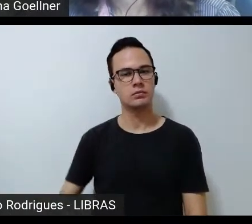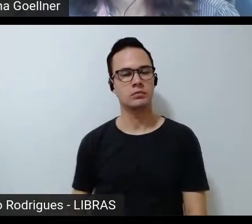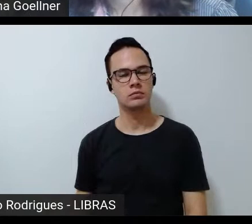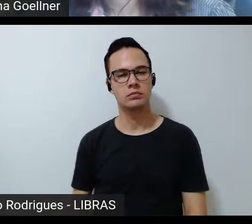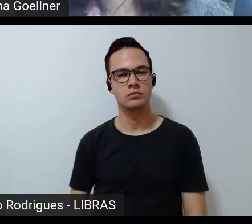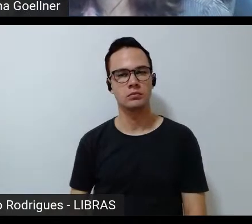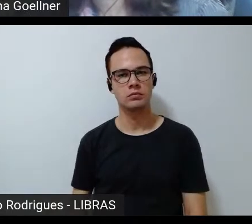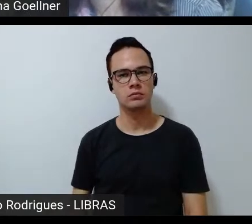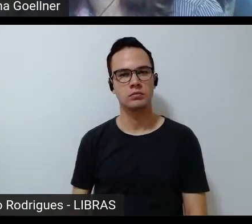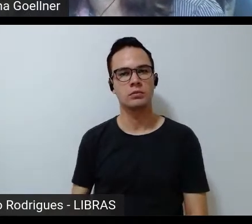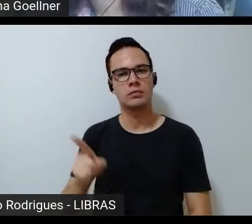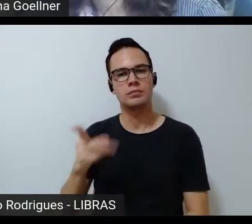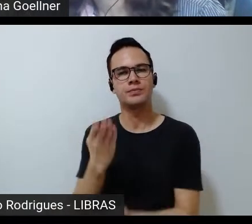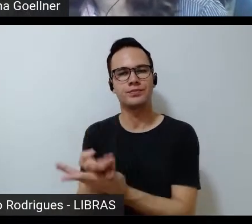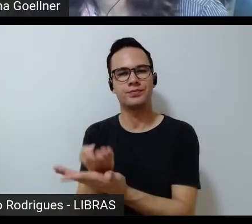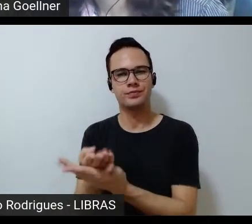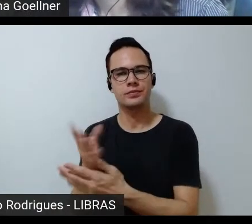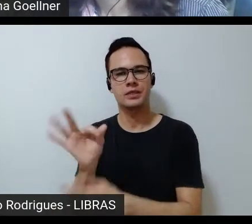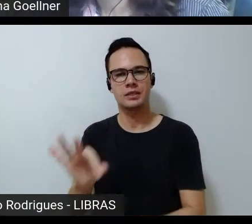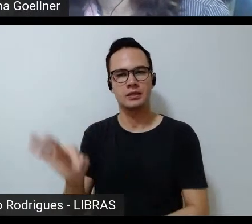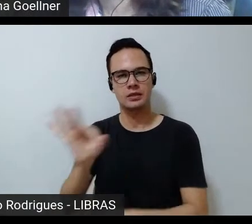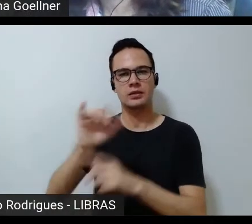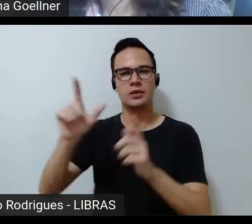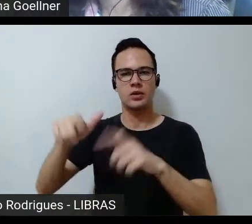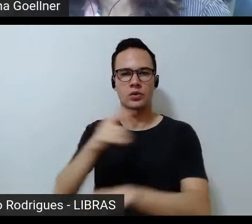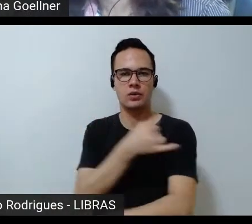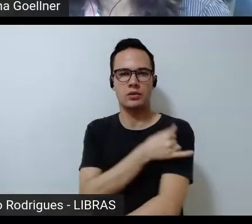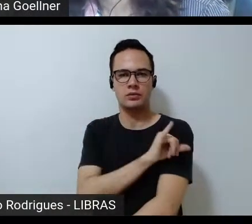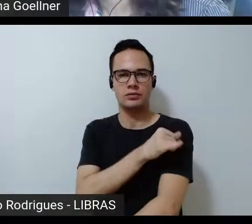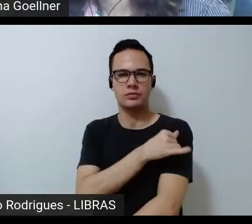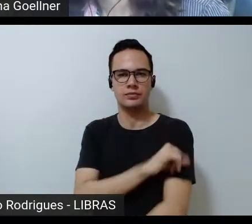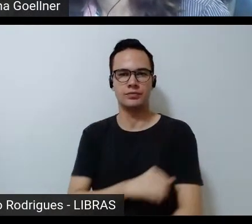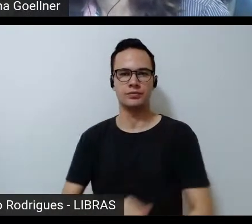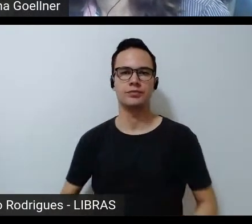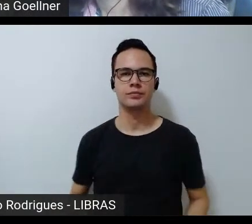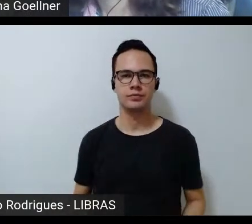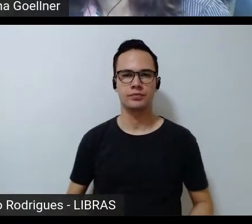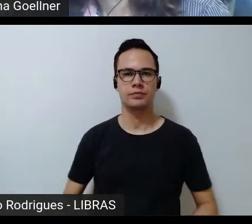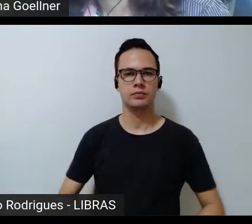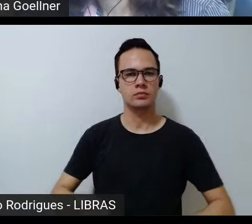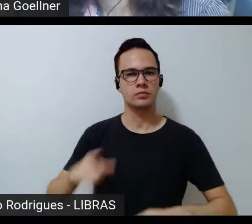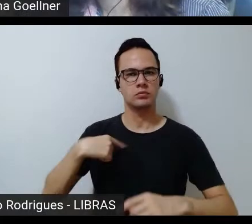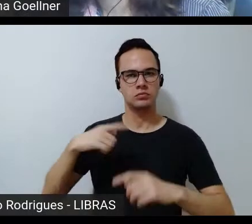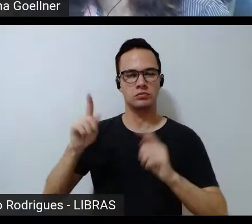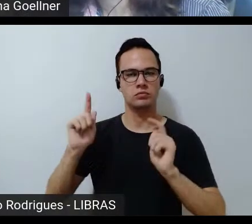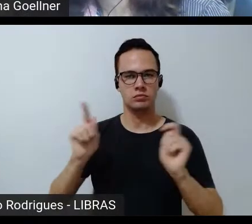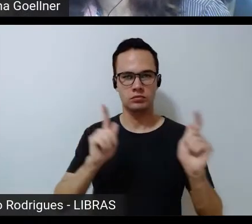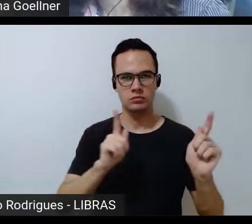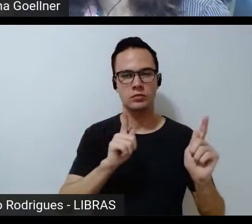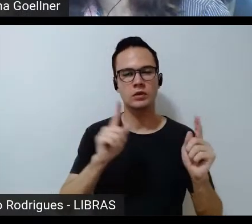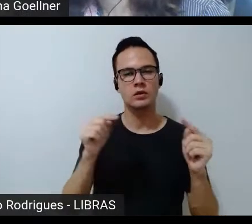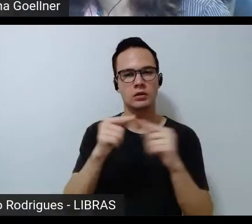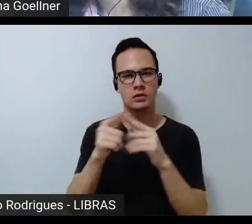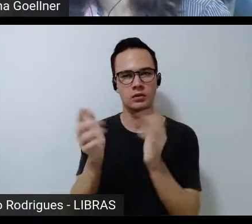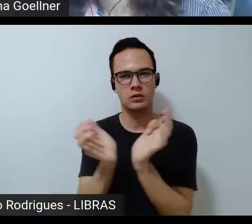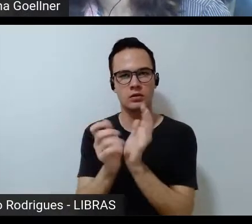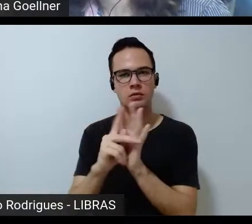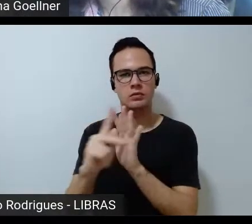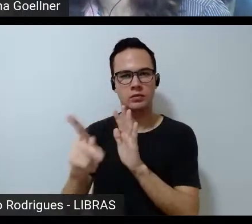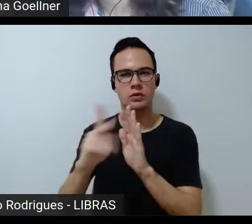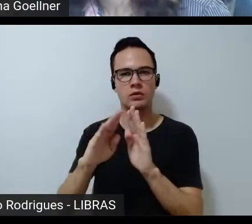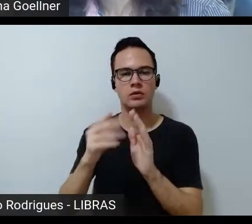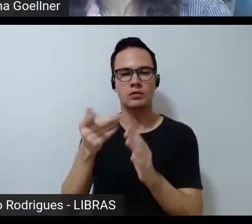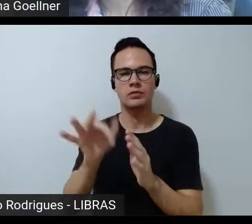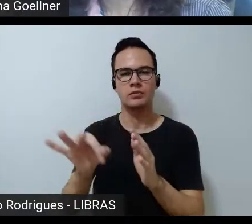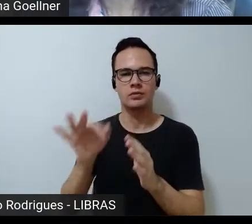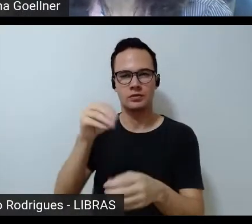uma estudante universitária no Rio de Janeiro, militante, fazia parte do movimento estudantil, fazia